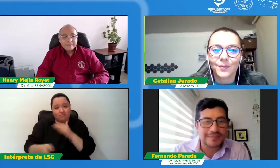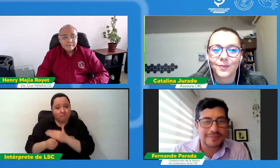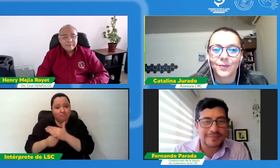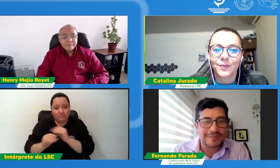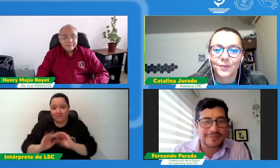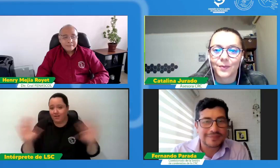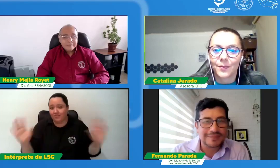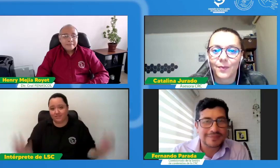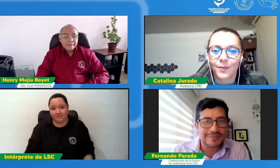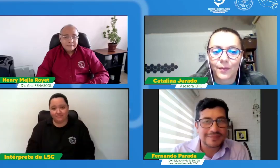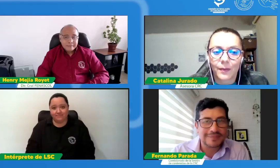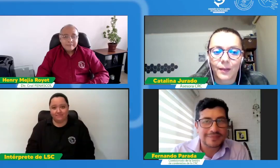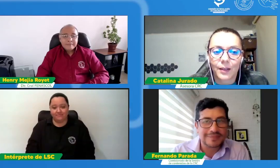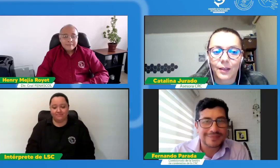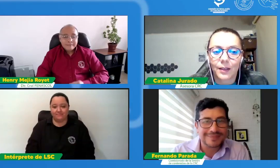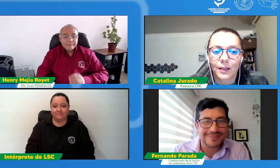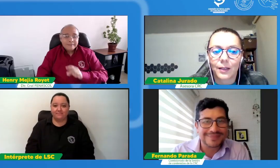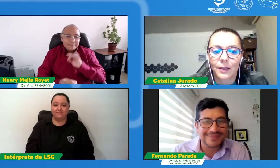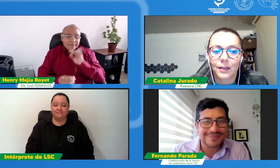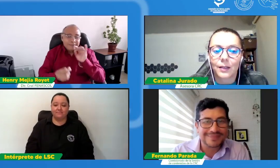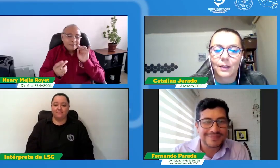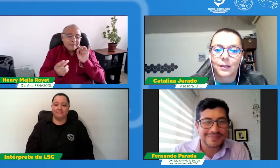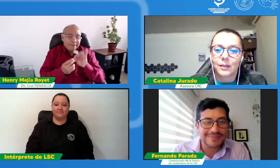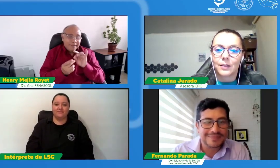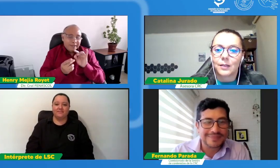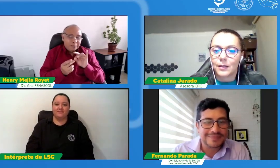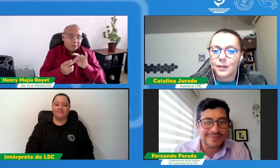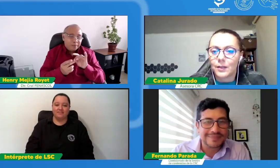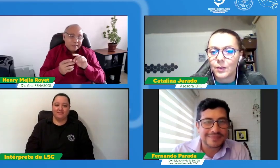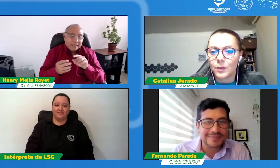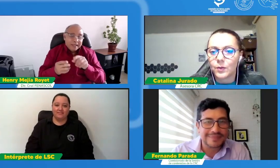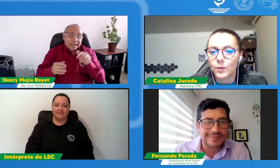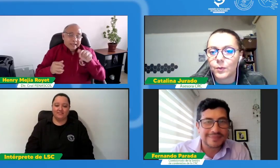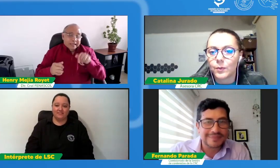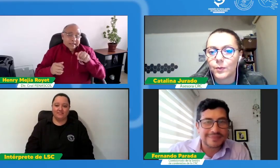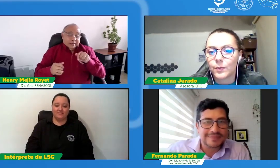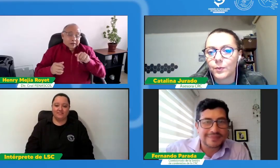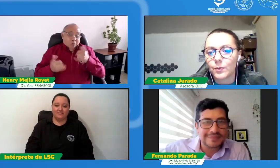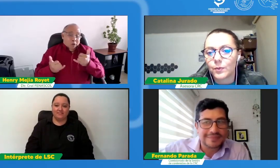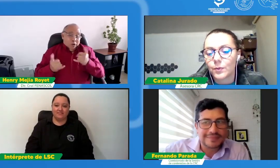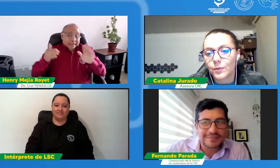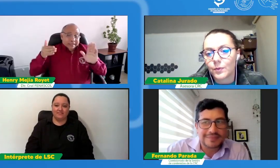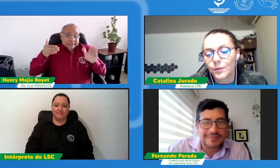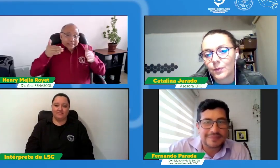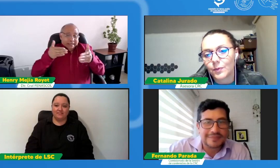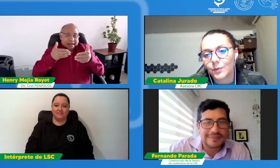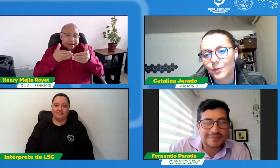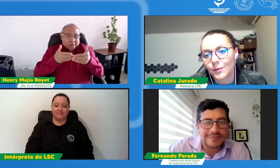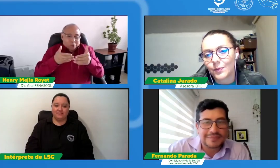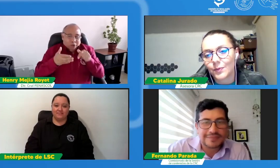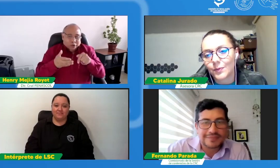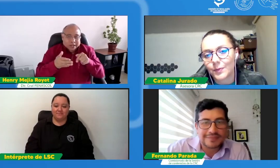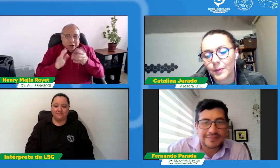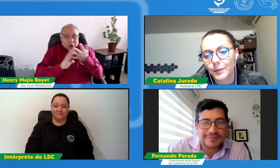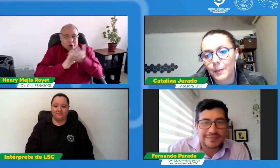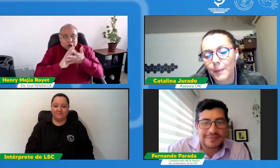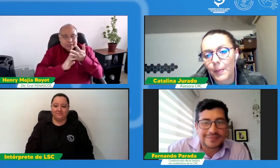así es así perfecto perfecto bueno vamos a